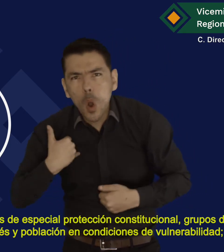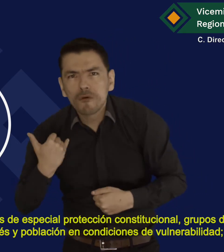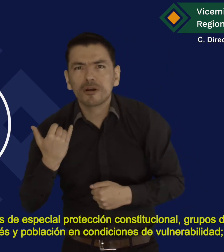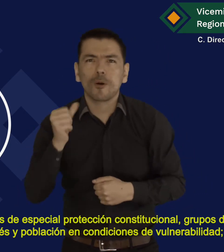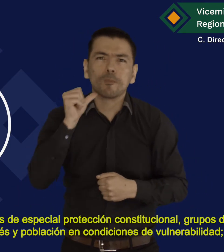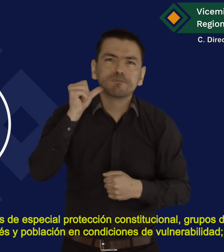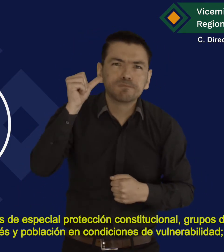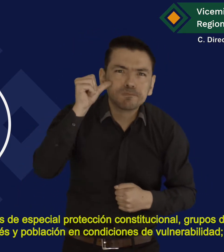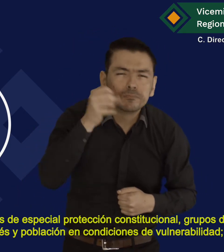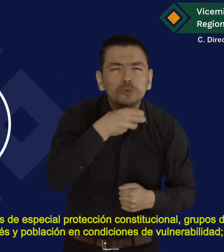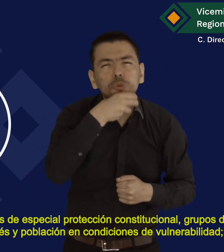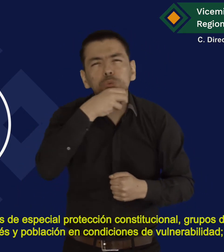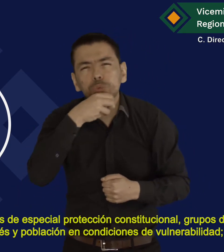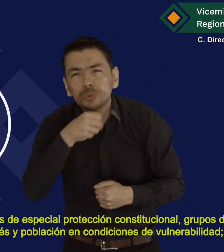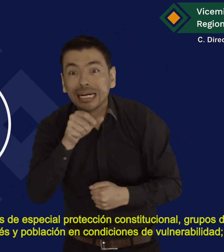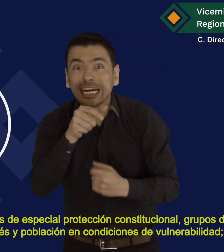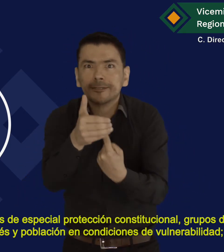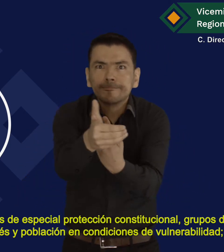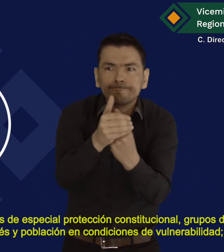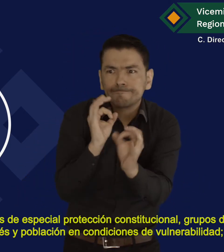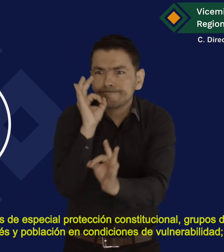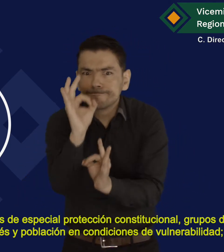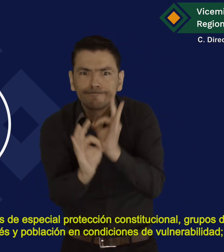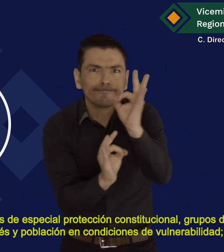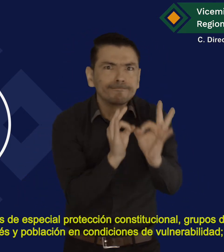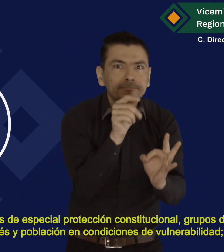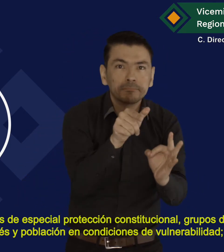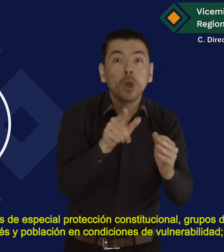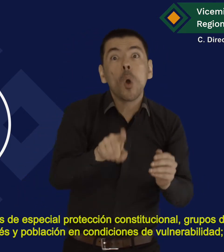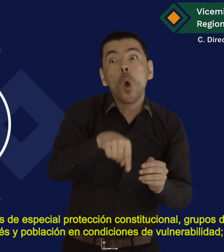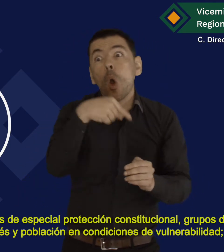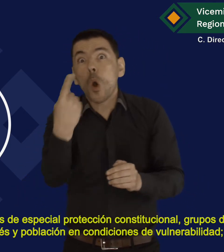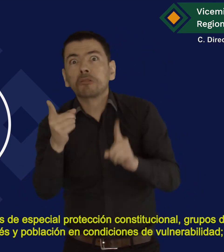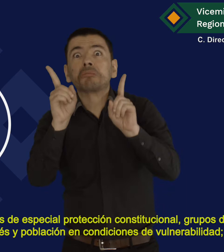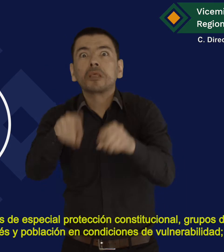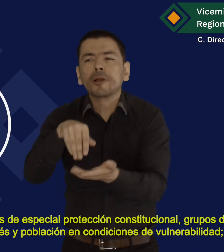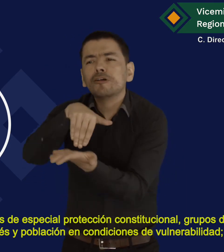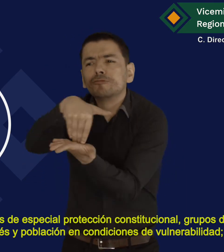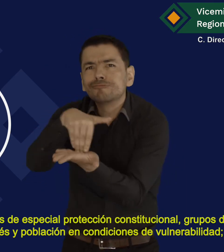Grupos de Interés y Población en Condición de Vulnerabilidad